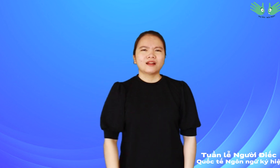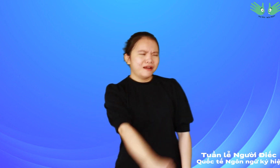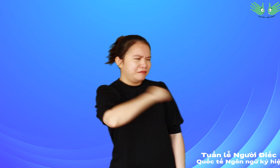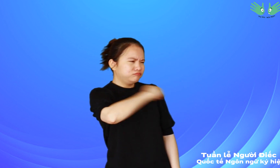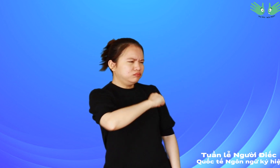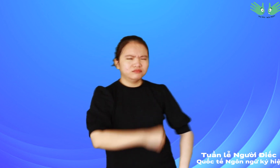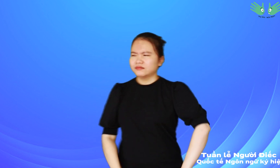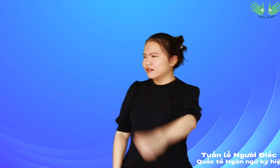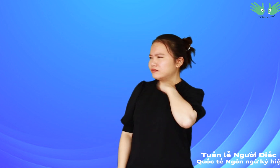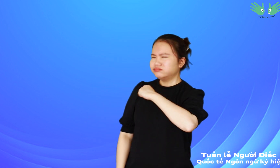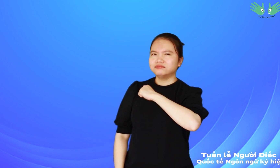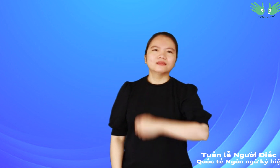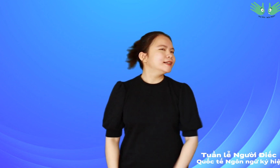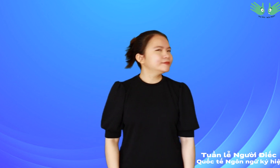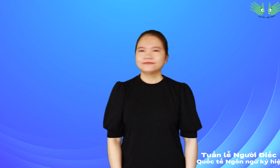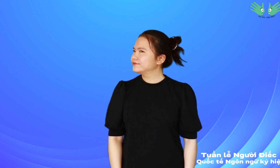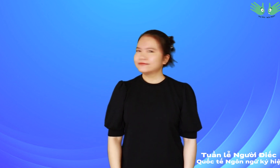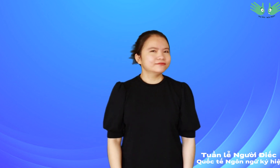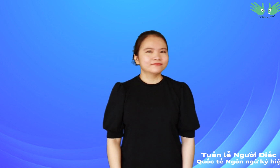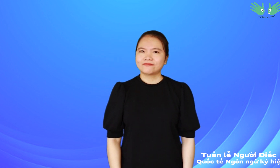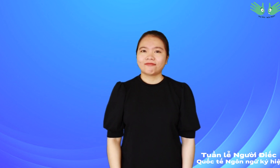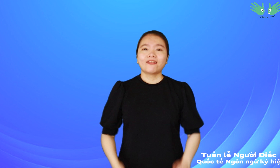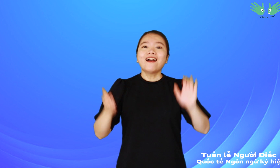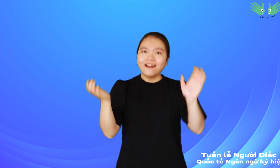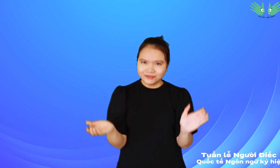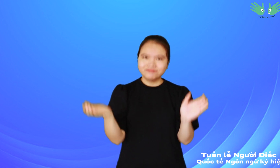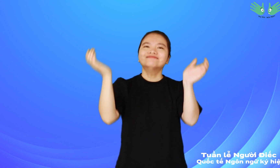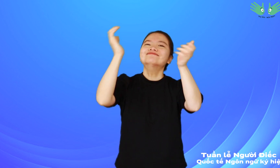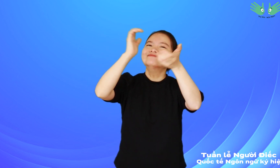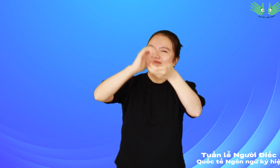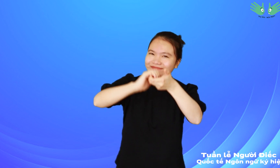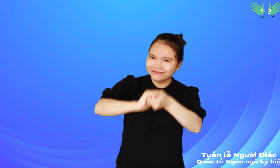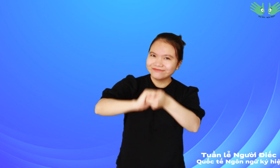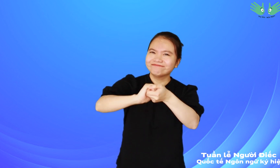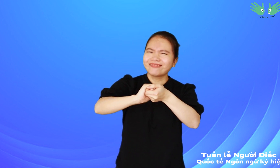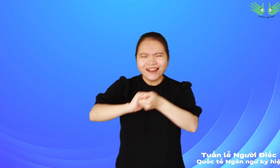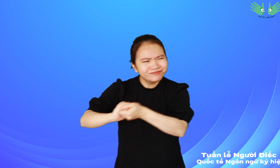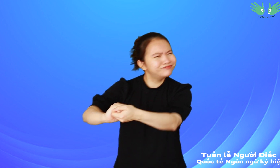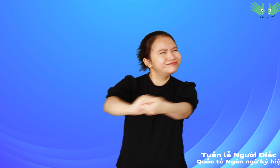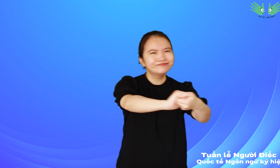Đâu cần phải ra sức đối chọn Tất cả chúng ta hãy cùng đoàn kết và gắn bó nhé